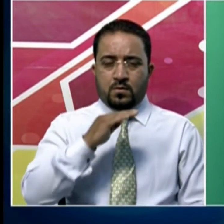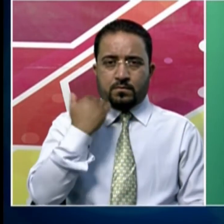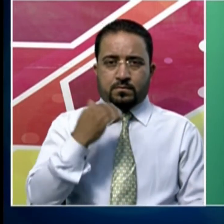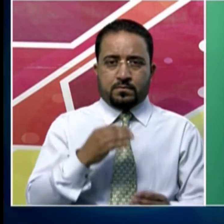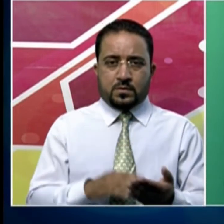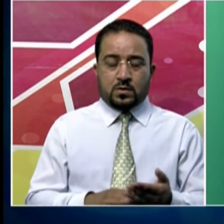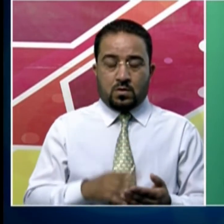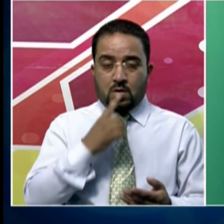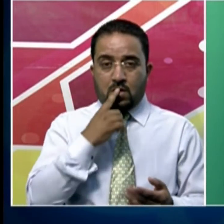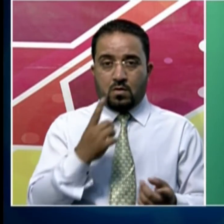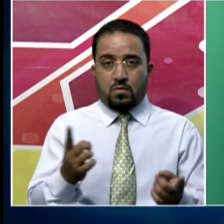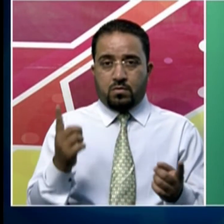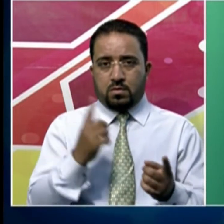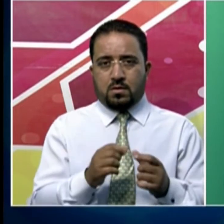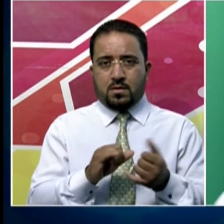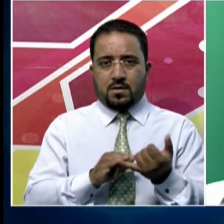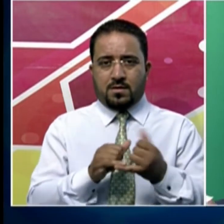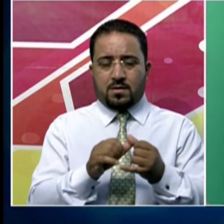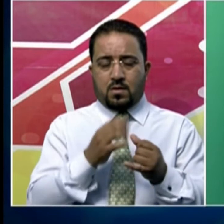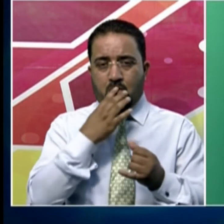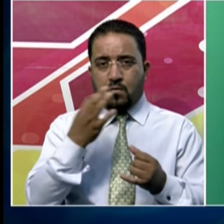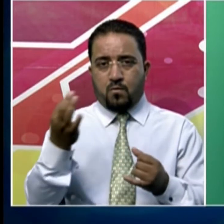نمائی کردار ادا کیا ہے